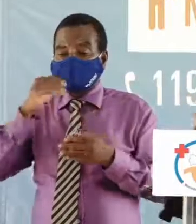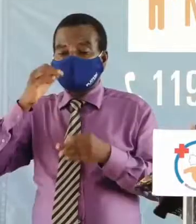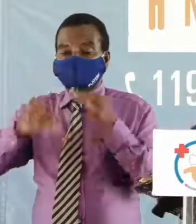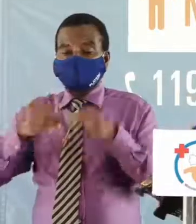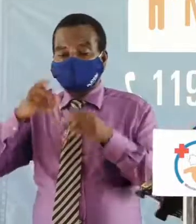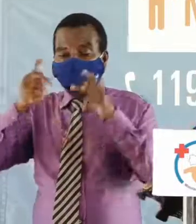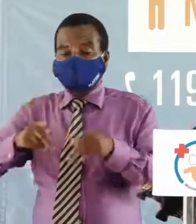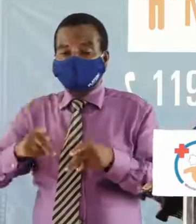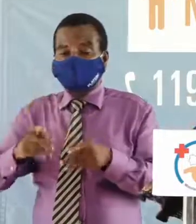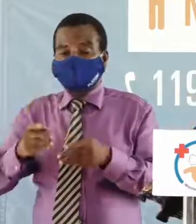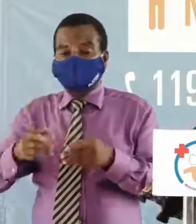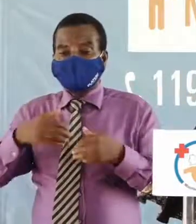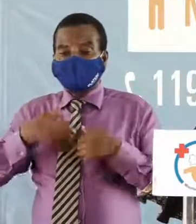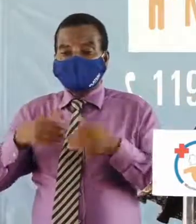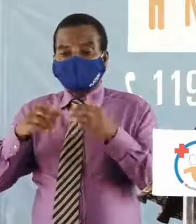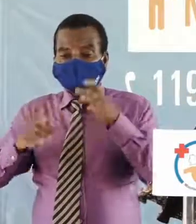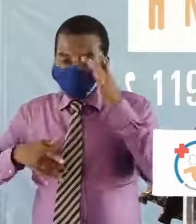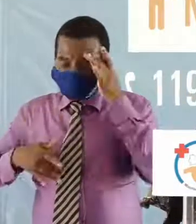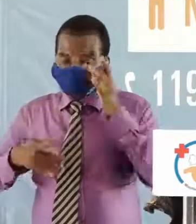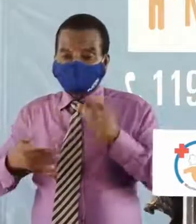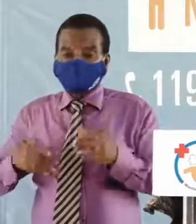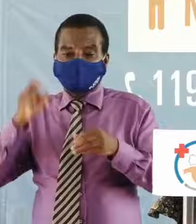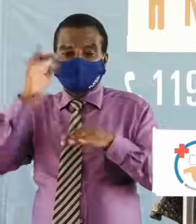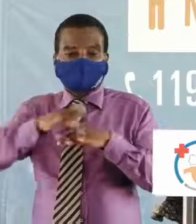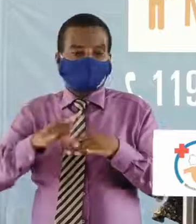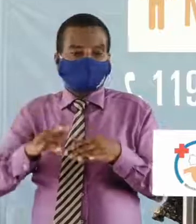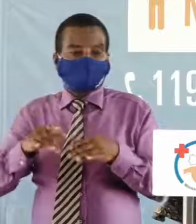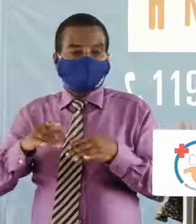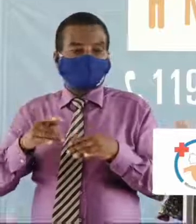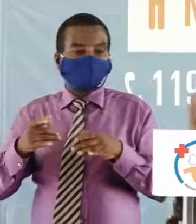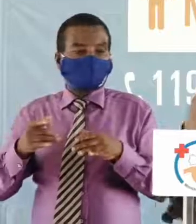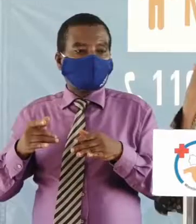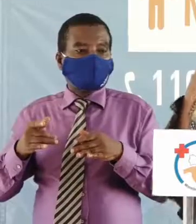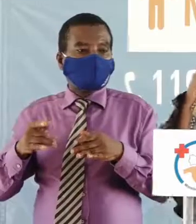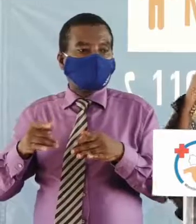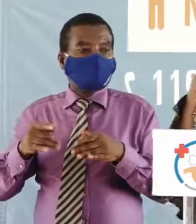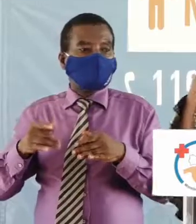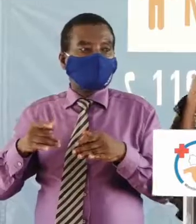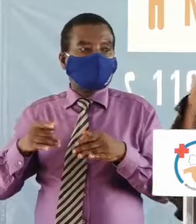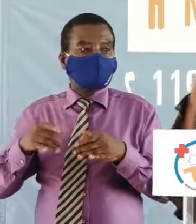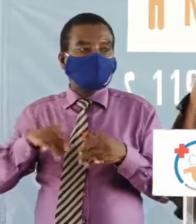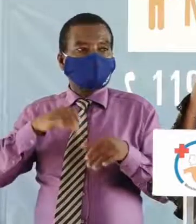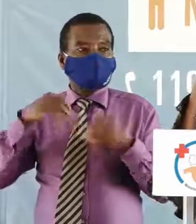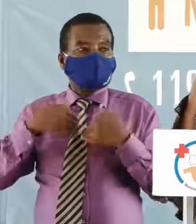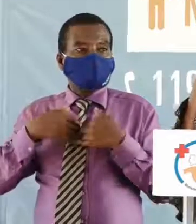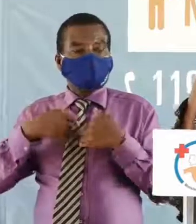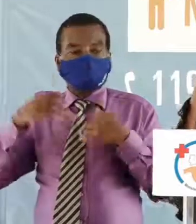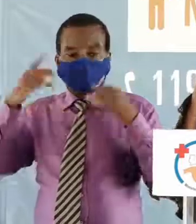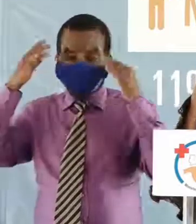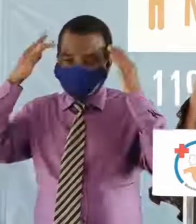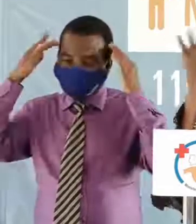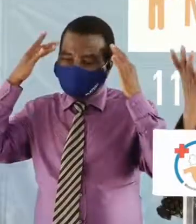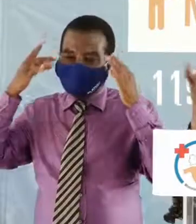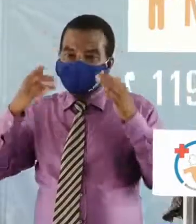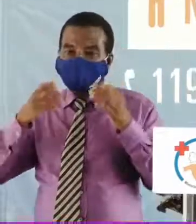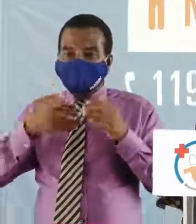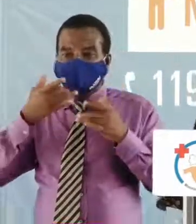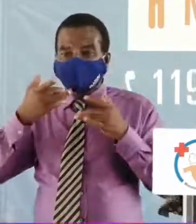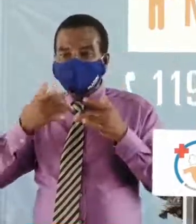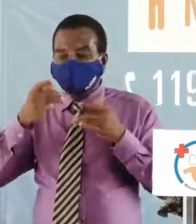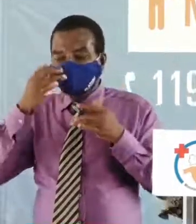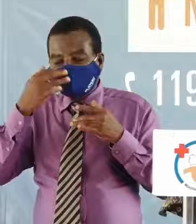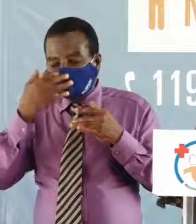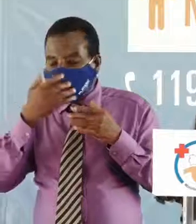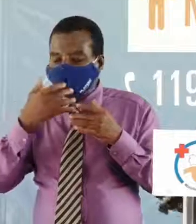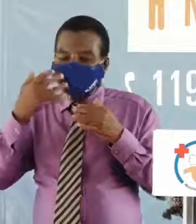pas je touche n'est-ce pas quand je finis de toucher j'ai peut-être mes cheveux me démangent un peu je gratte un peu ou bien mon